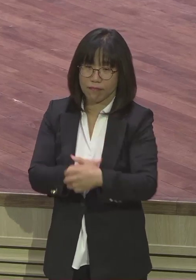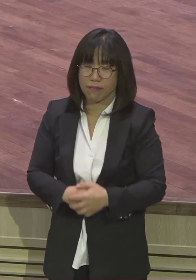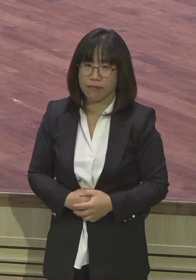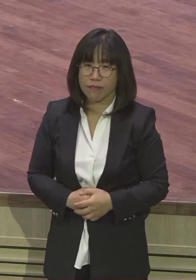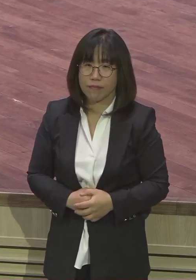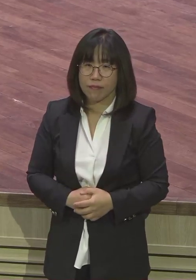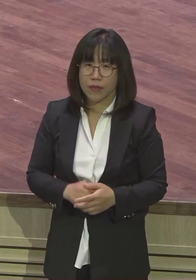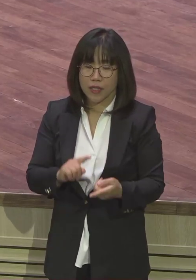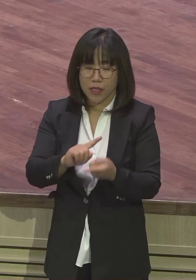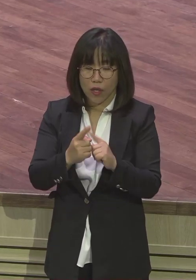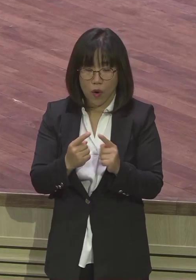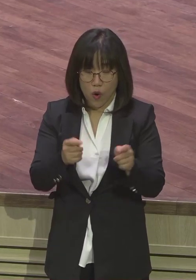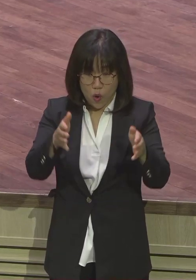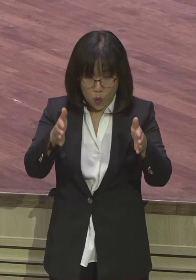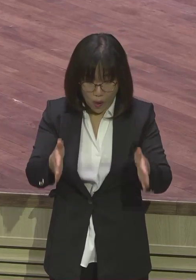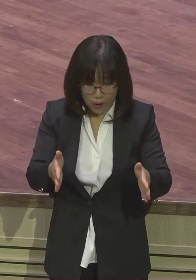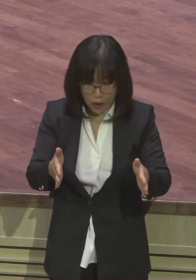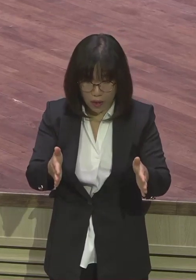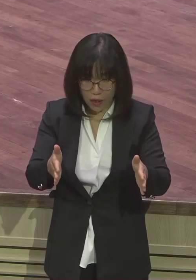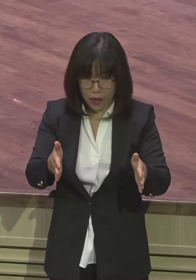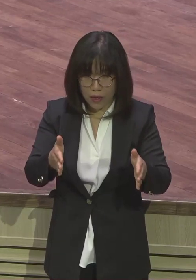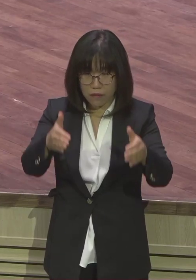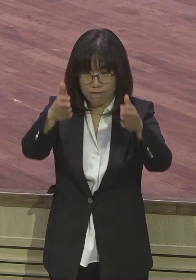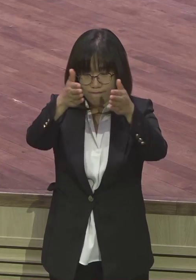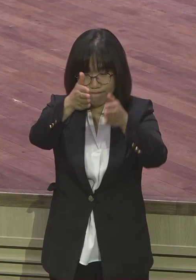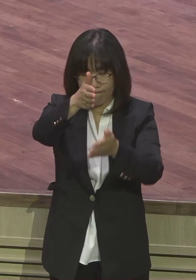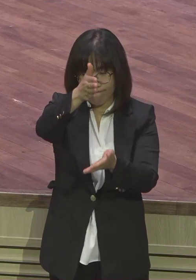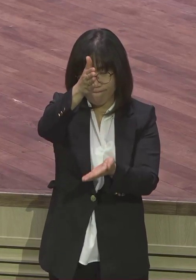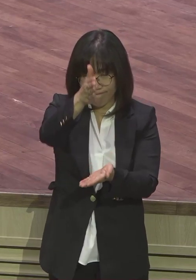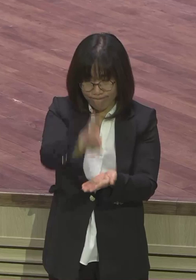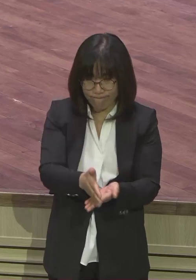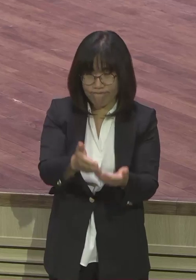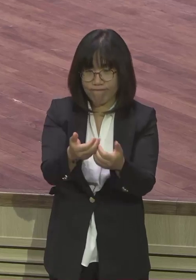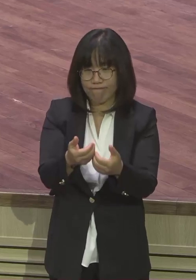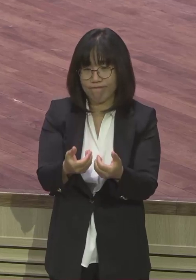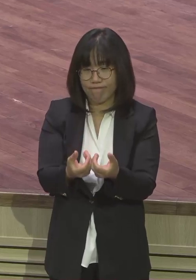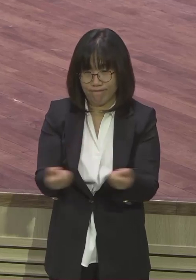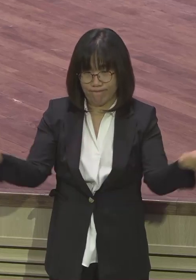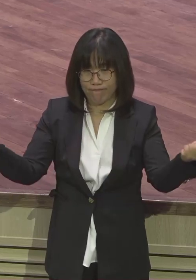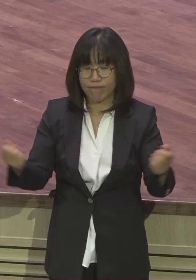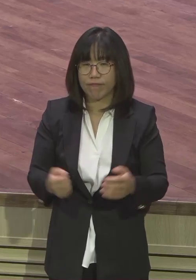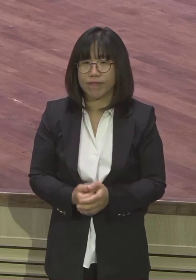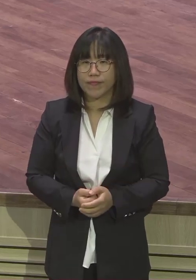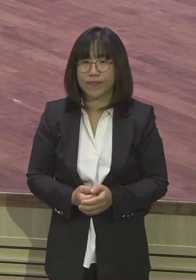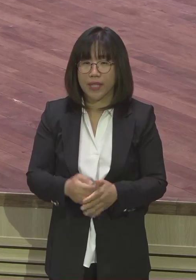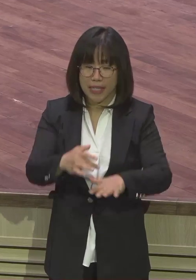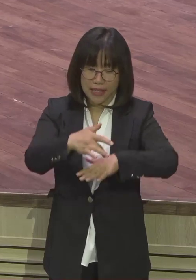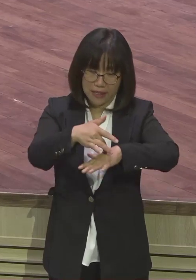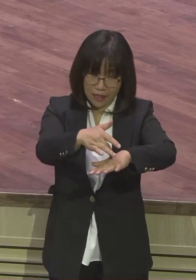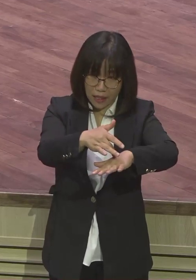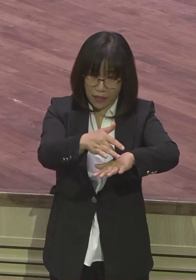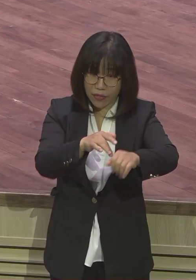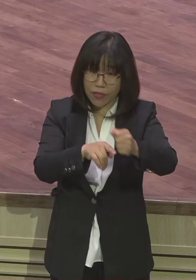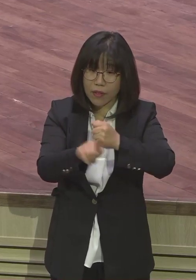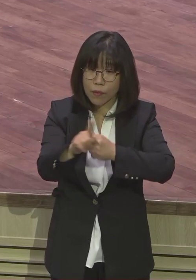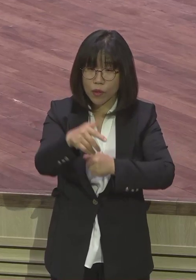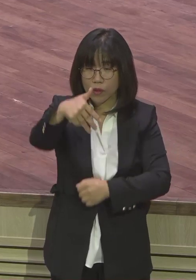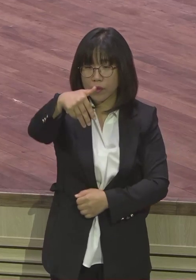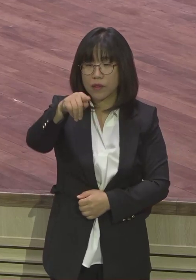전부 사단을 하는 거예요. 이간자예요. 사단의 뜻이 뭐라고요? 참소자예요, 참소자. 참소자.